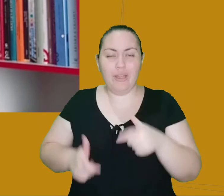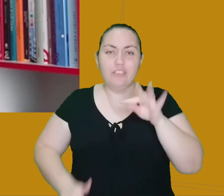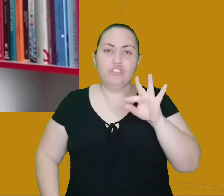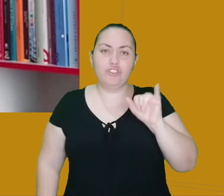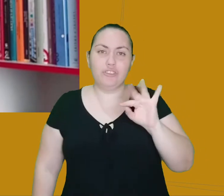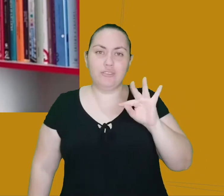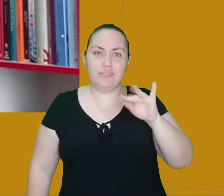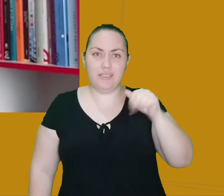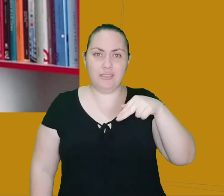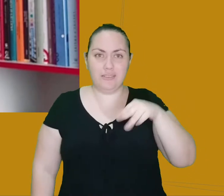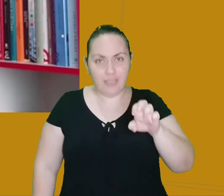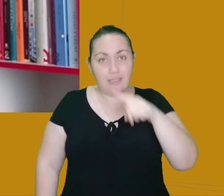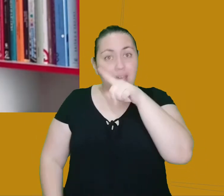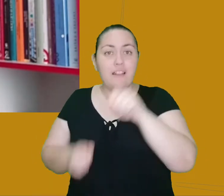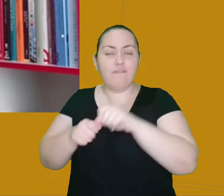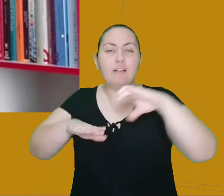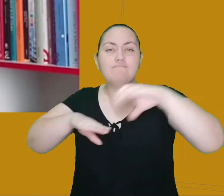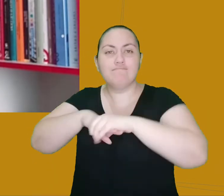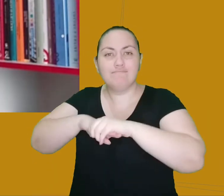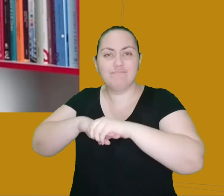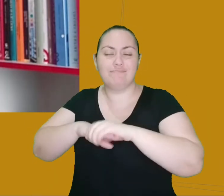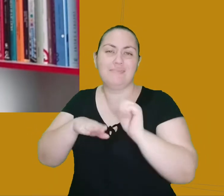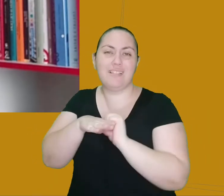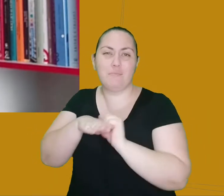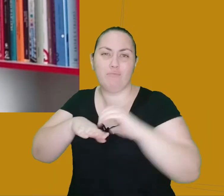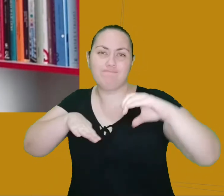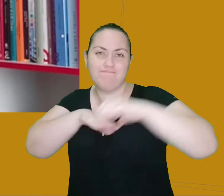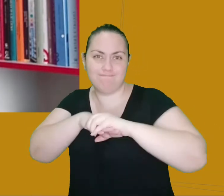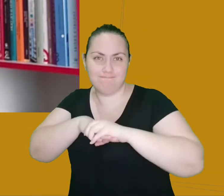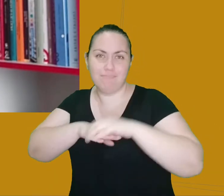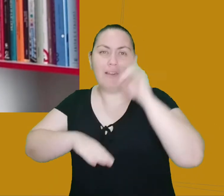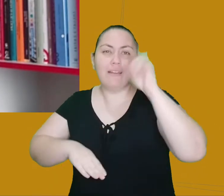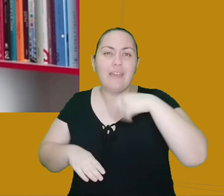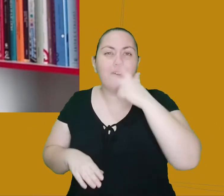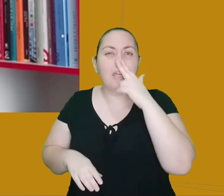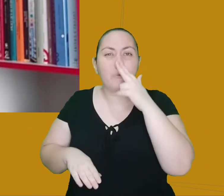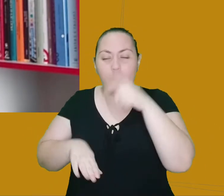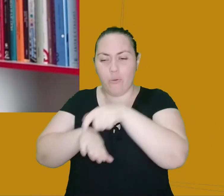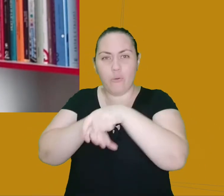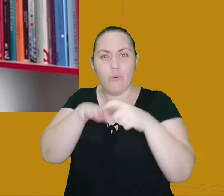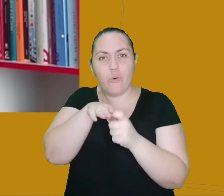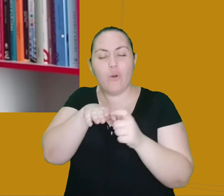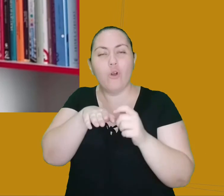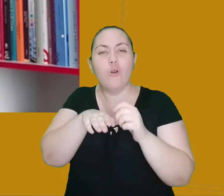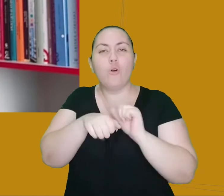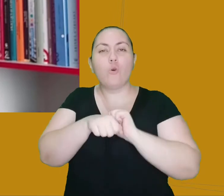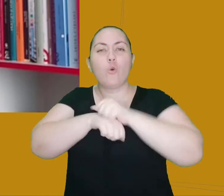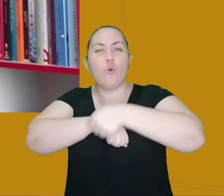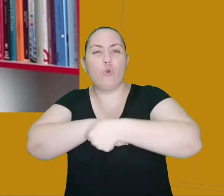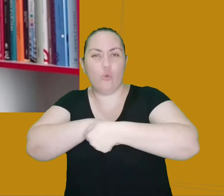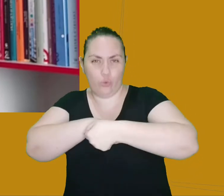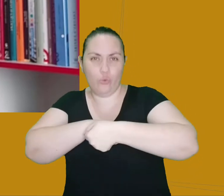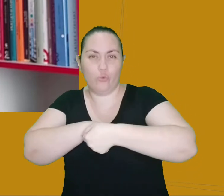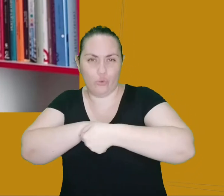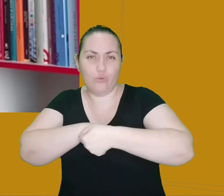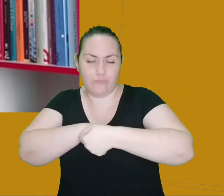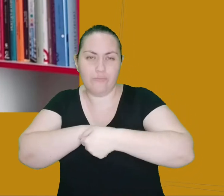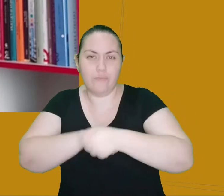ele faz alparcatas, que são uns chinelinhos de couro, que as pessoas